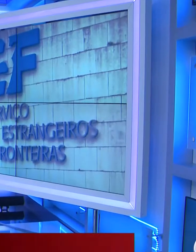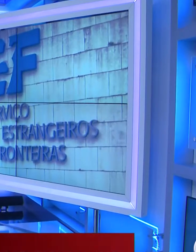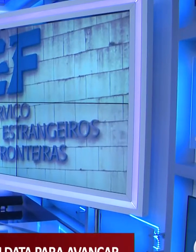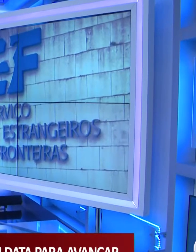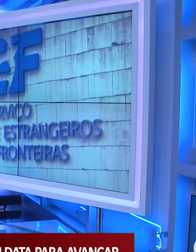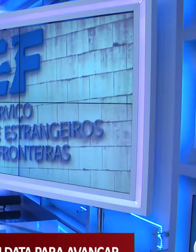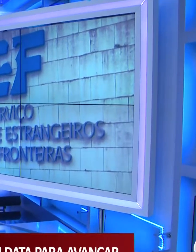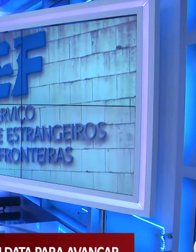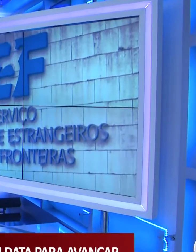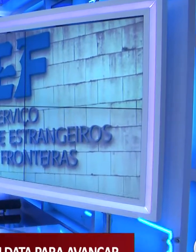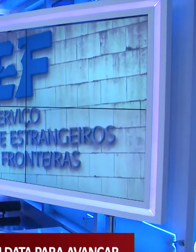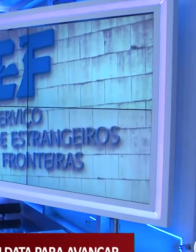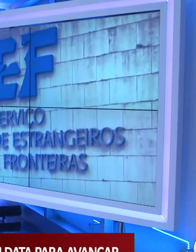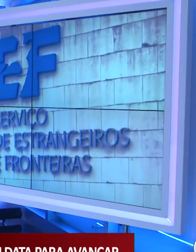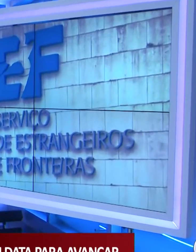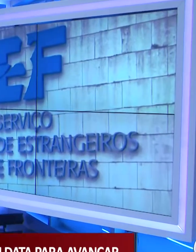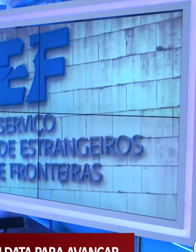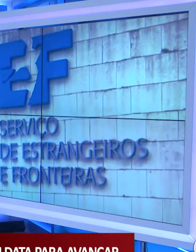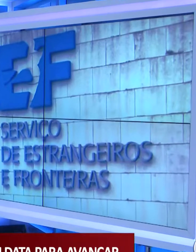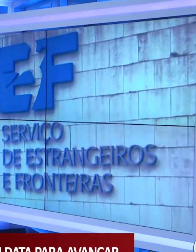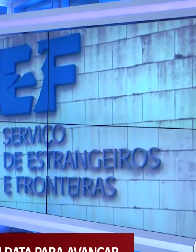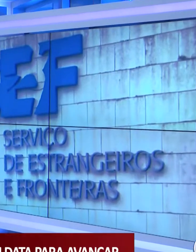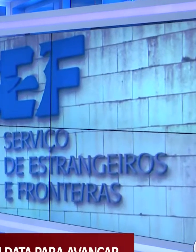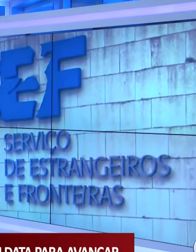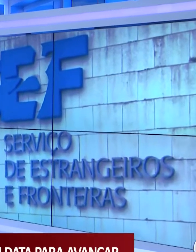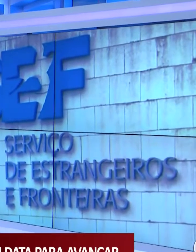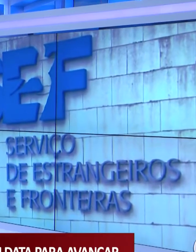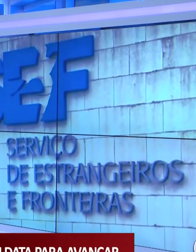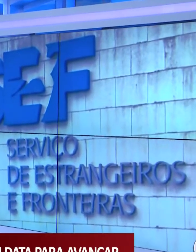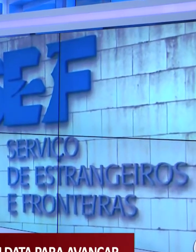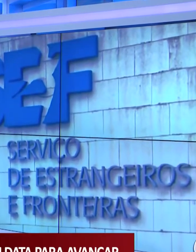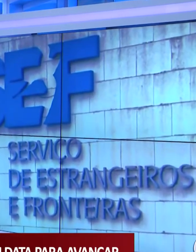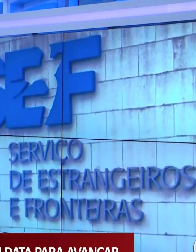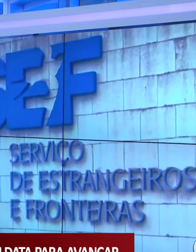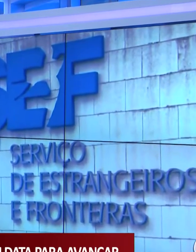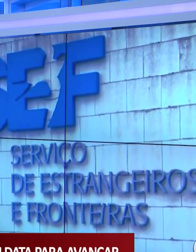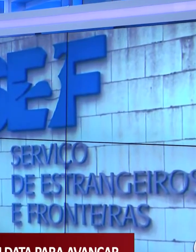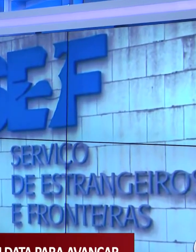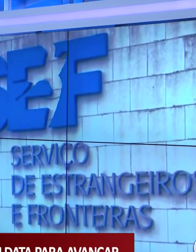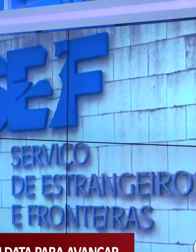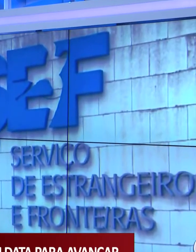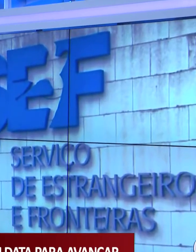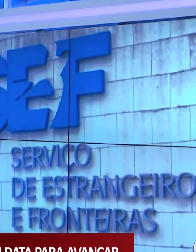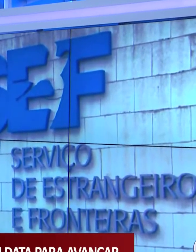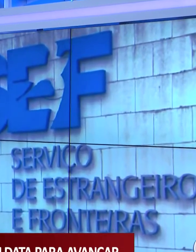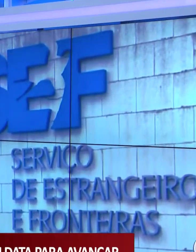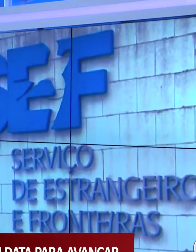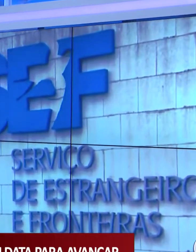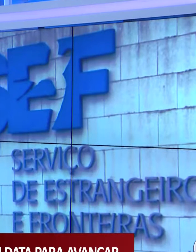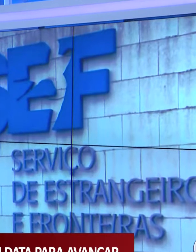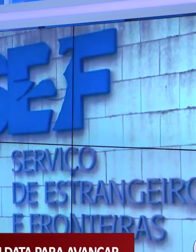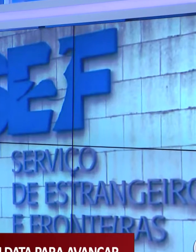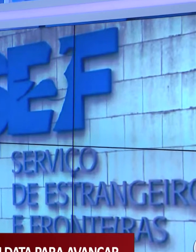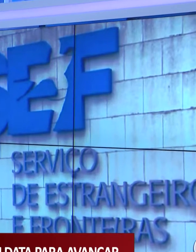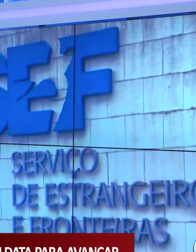Foi mais uma vez adiado o processo de extinção do SEF. O ministro da Administração Interna recusa, por enquanto, anunciar